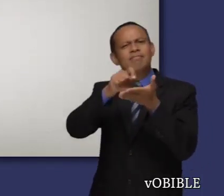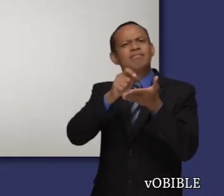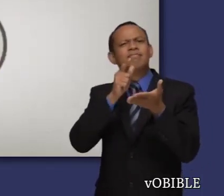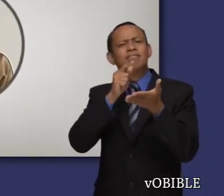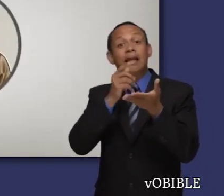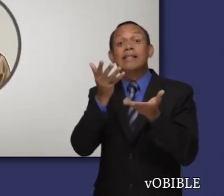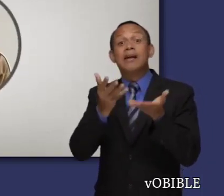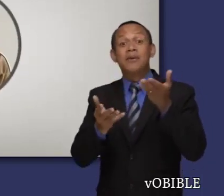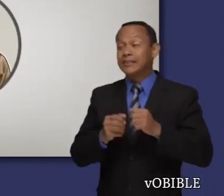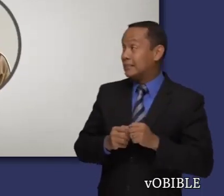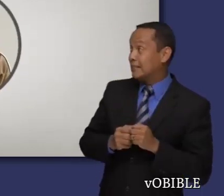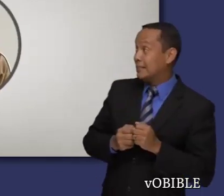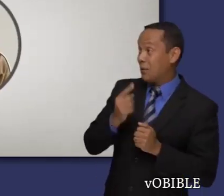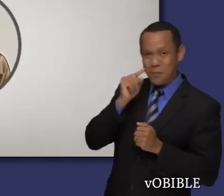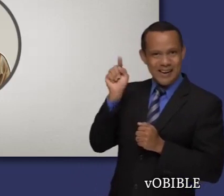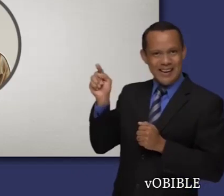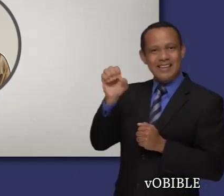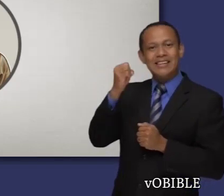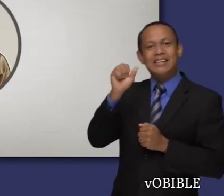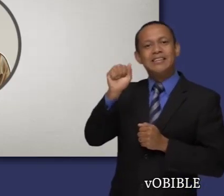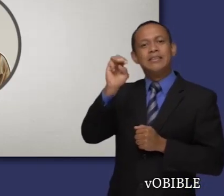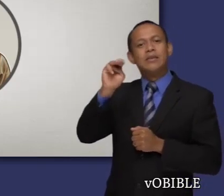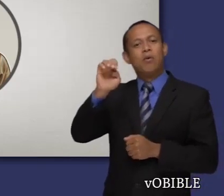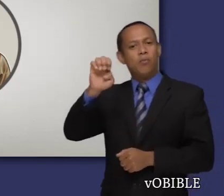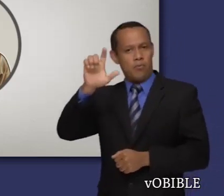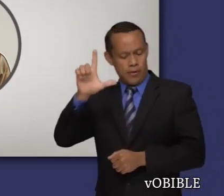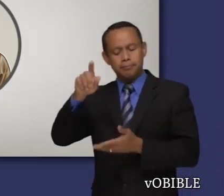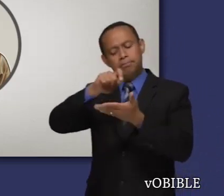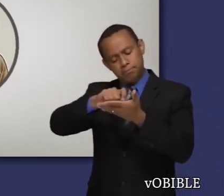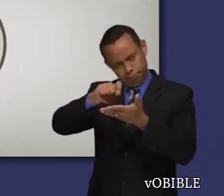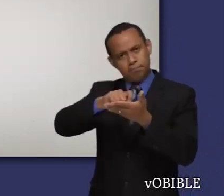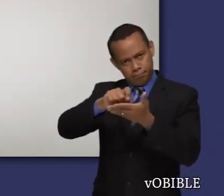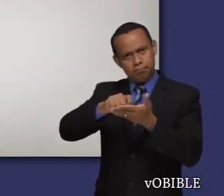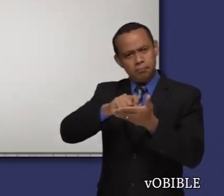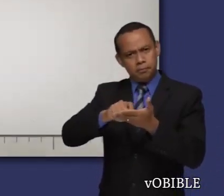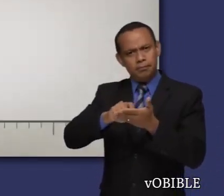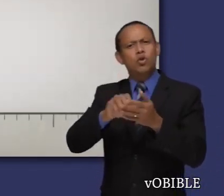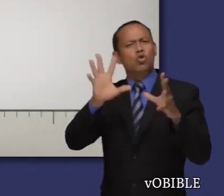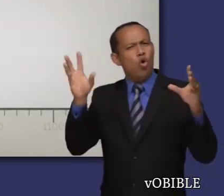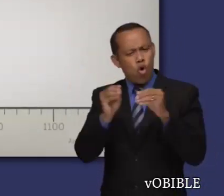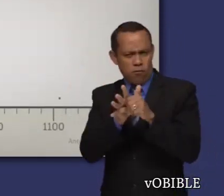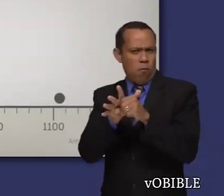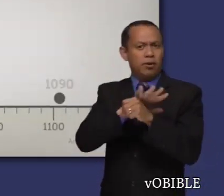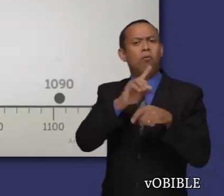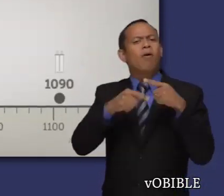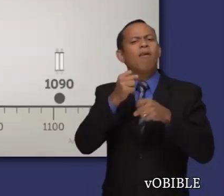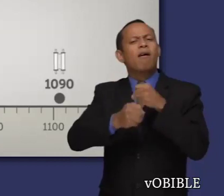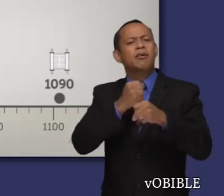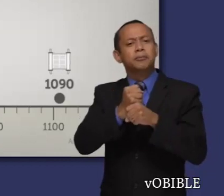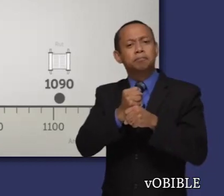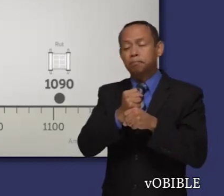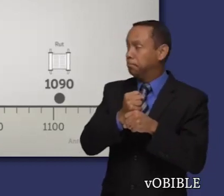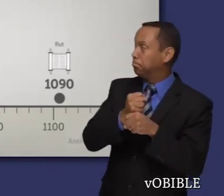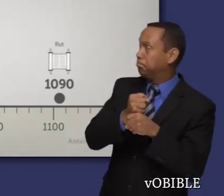Se cree que el profeta Samuel fue el escritor de este libro. Se terminó de escribir alrededor del 1090